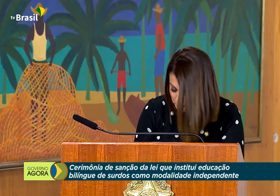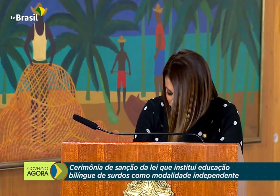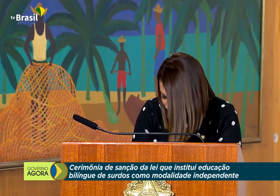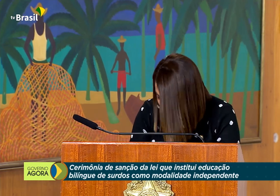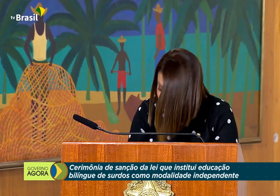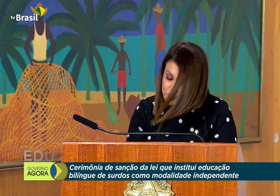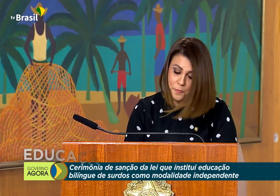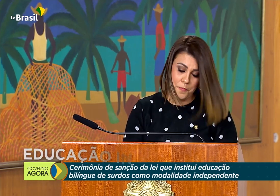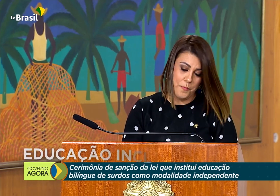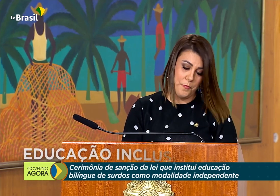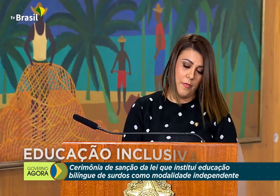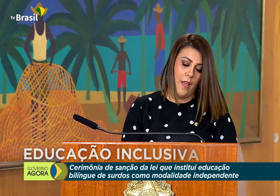apropriadamente.